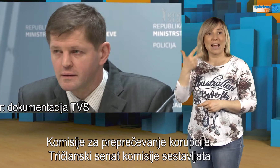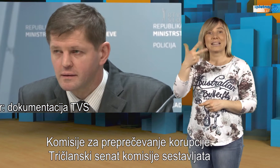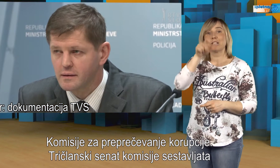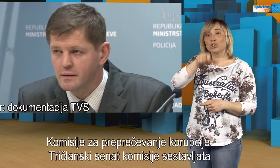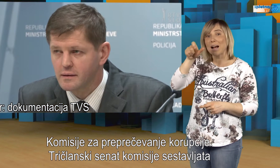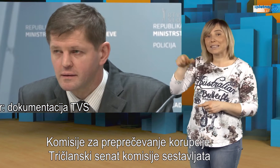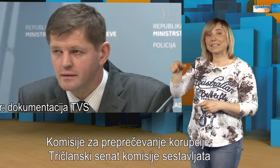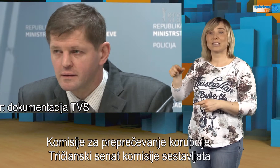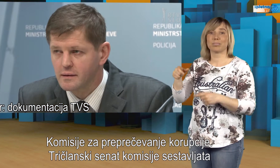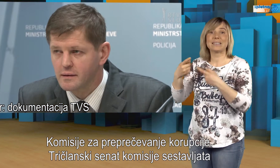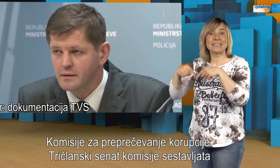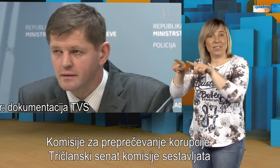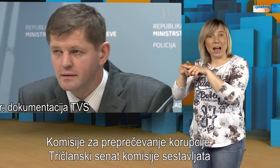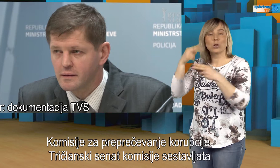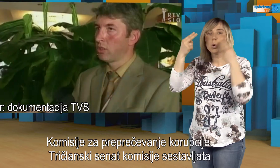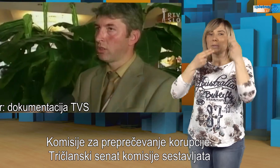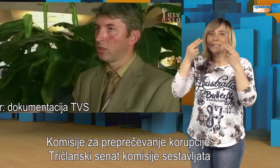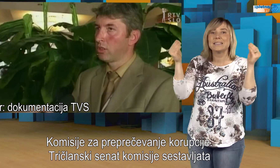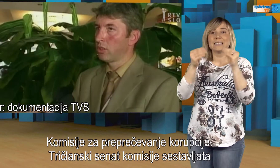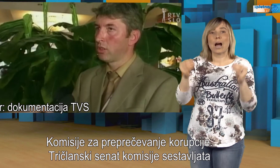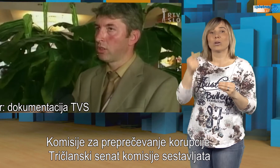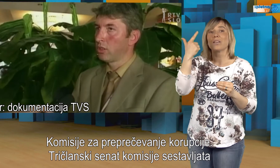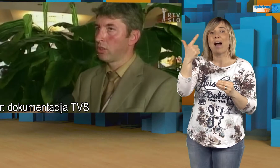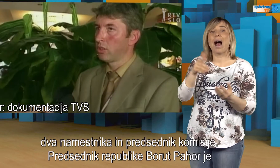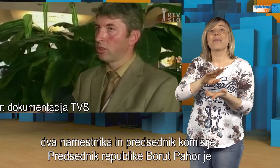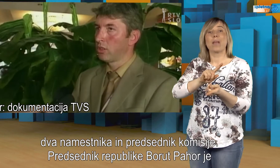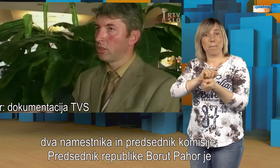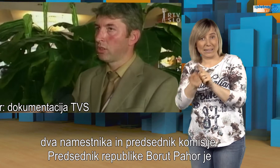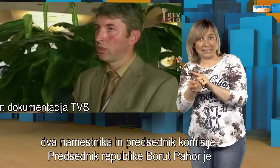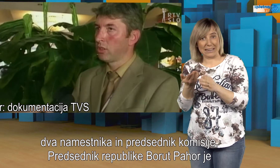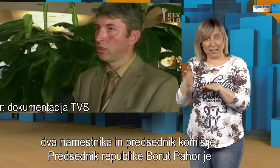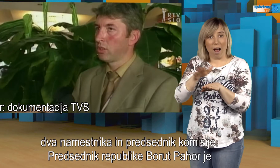Tričlanski senat Komisije sestavljata dva namestnika in predsednik Komisije.